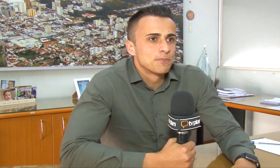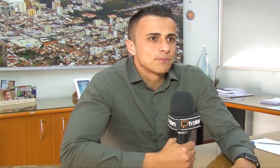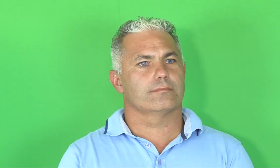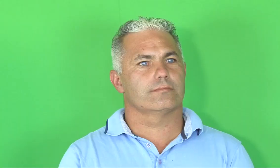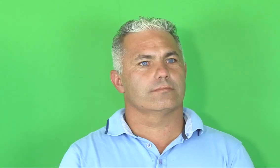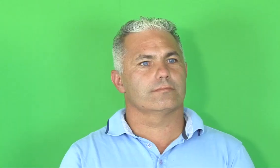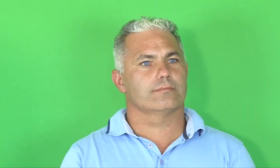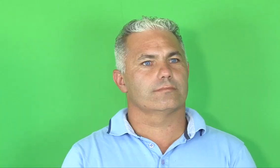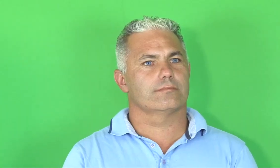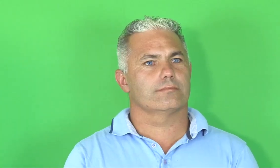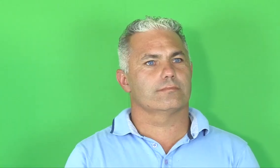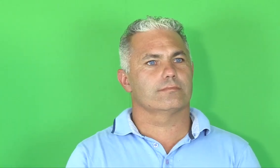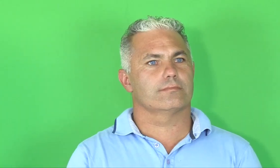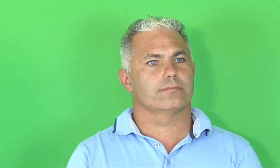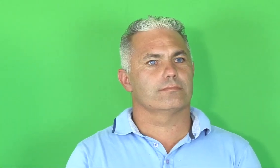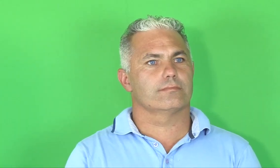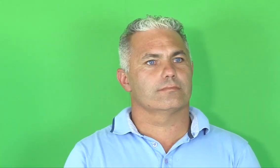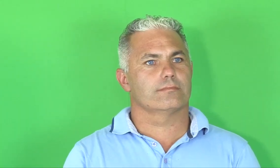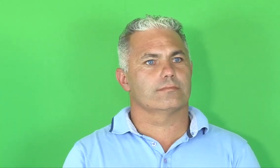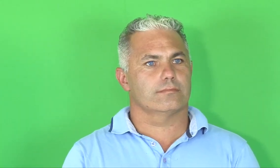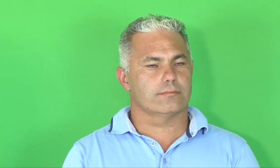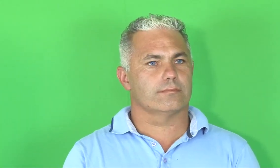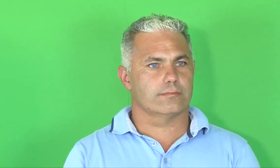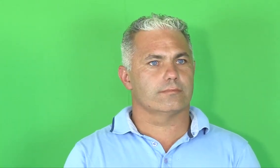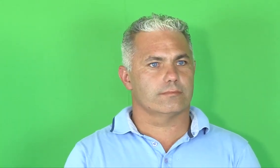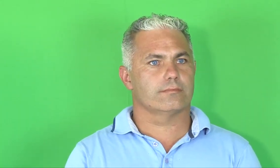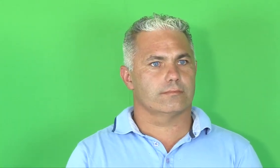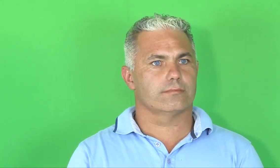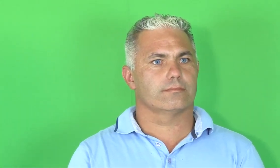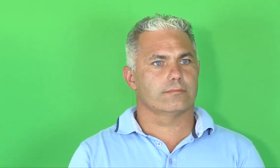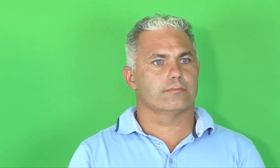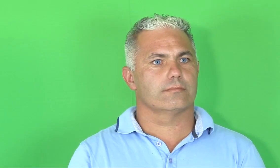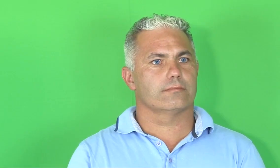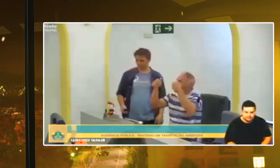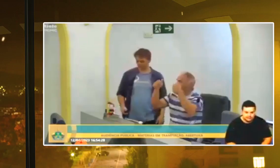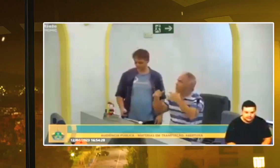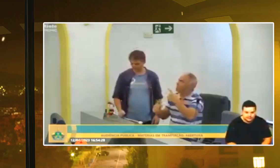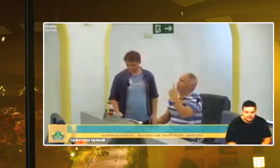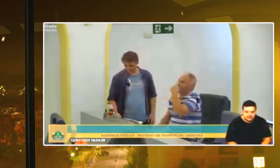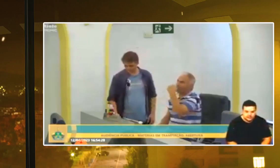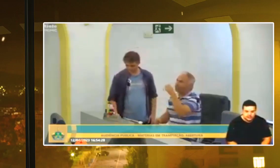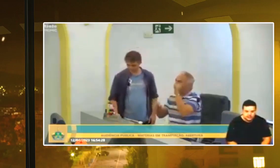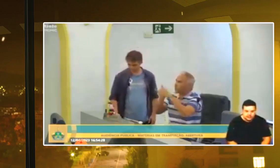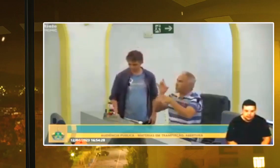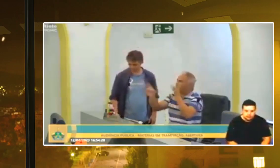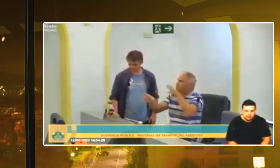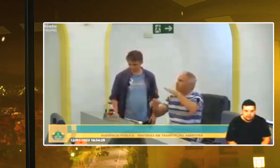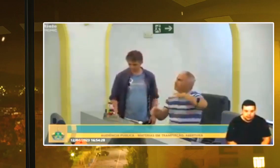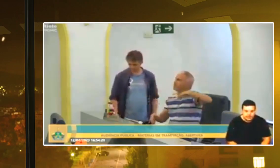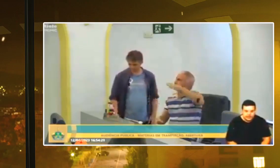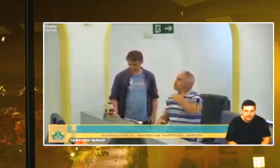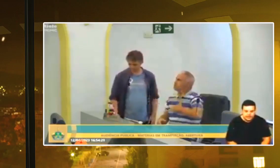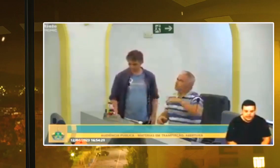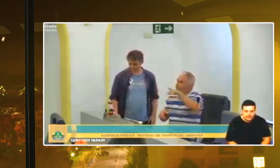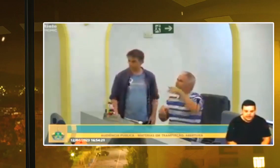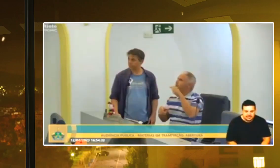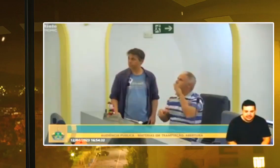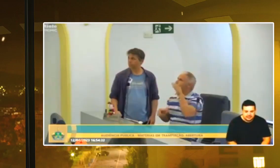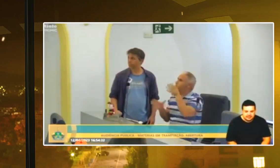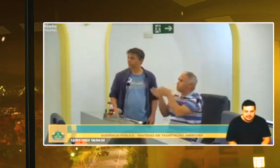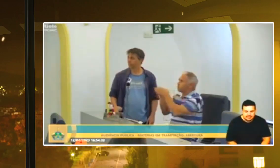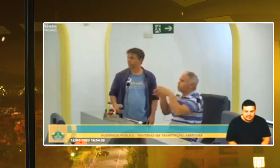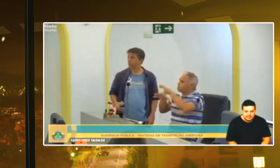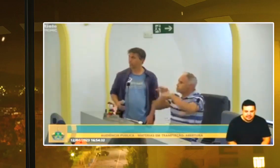Municipal. O intérprete de Libras surdo, Lucas Roberto, explica que luta diariamente pelos seus direitos. Com a adoção de um